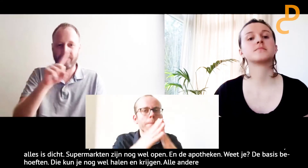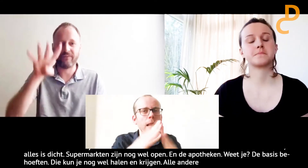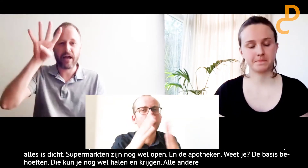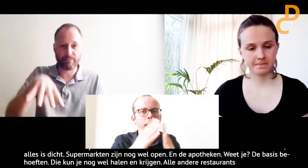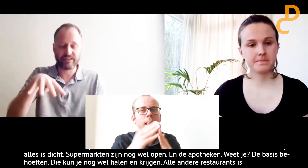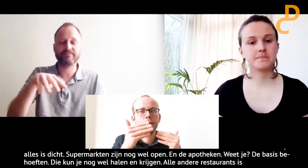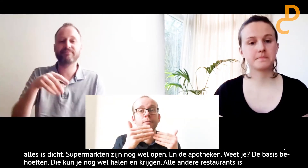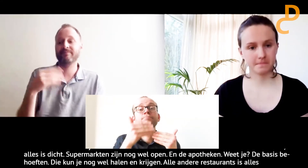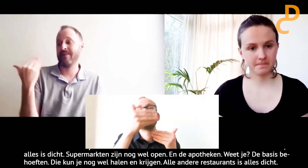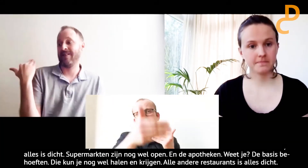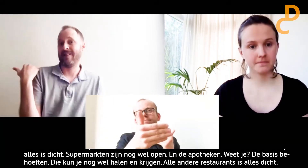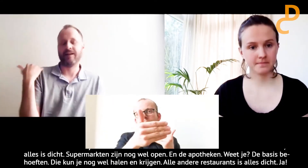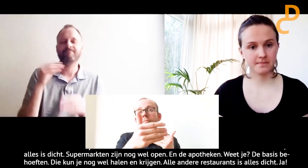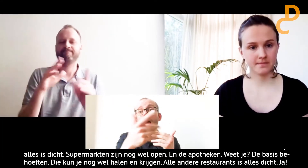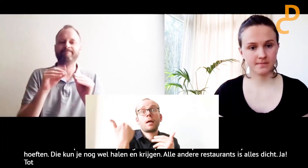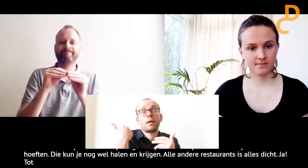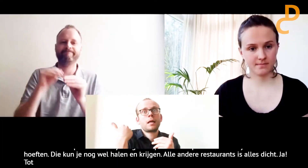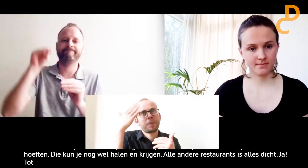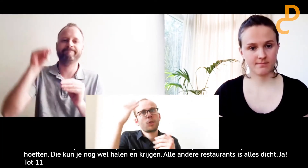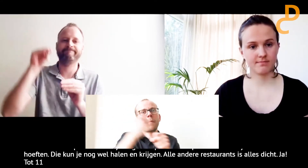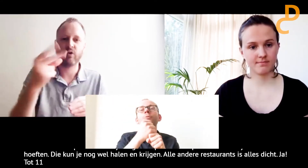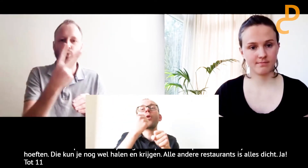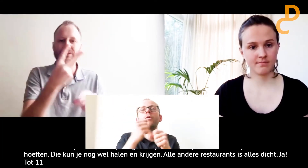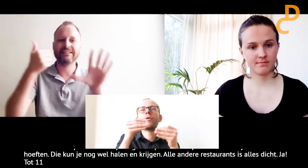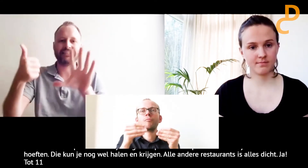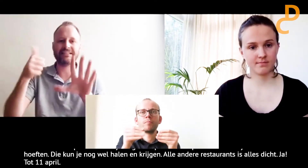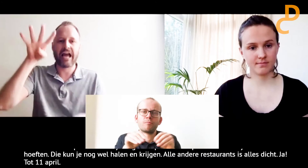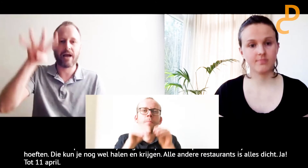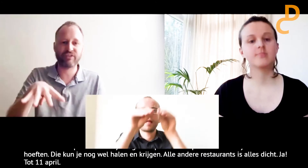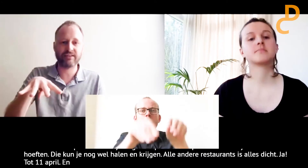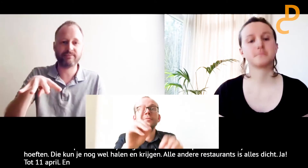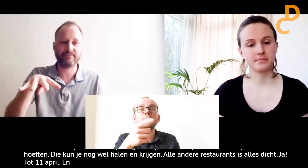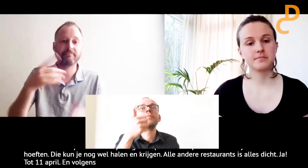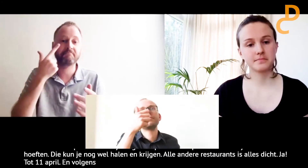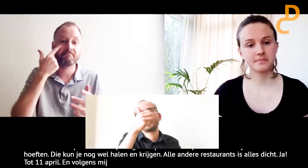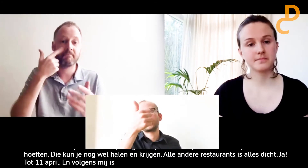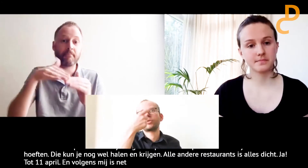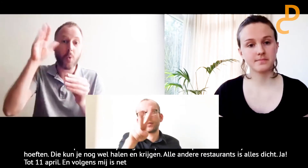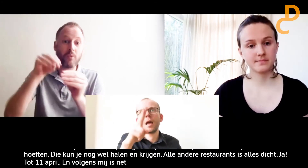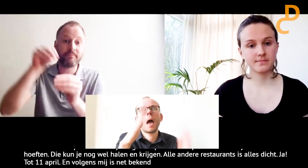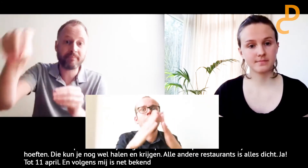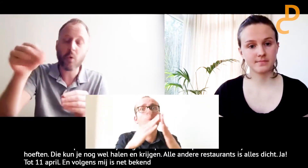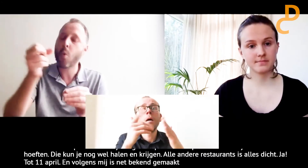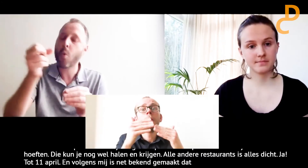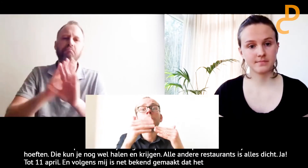Tot 11 april. En volgens mij net is bekend gemaakt dat het wordt verlengd tot 26 april.